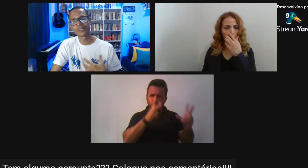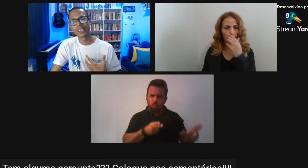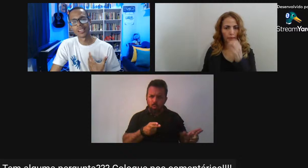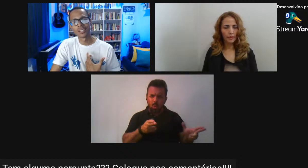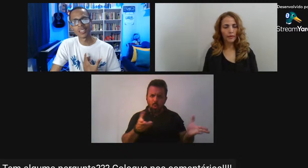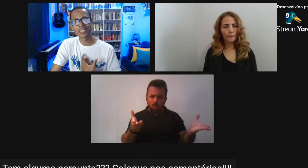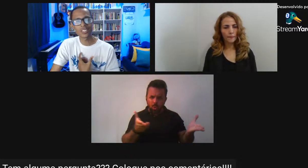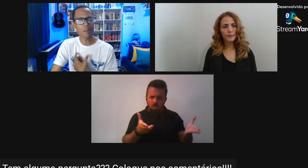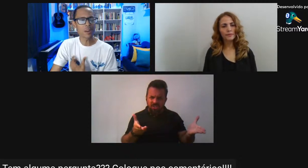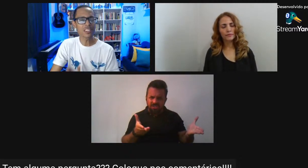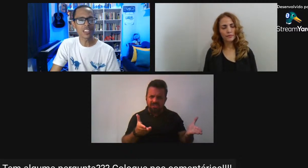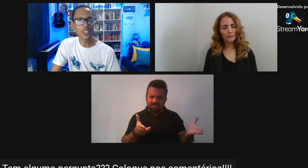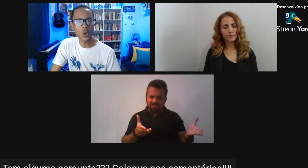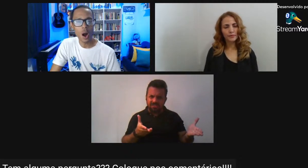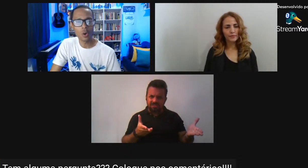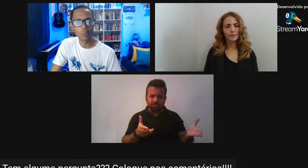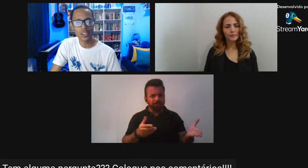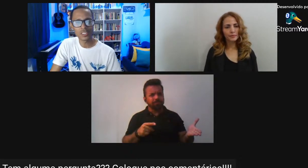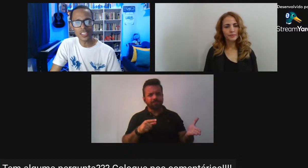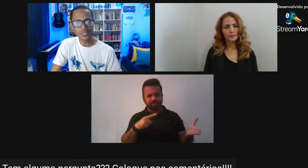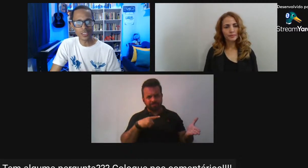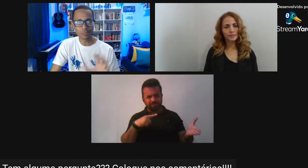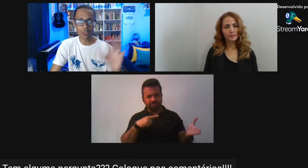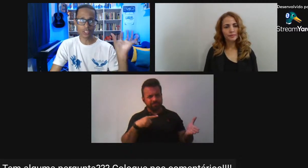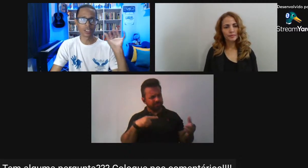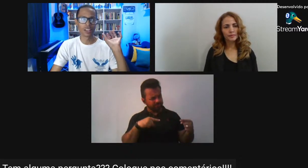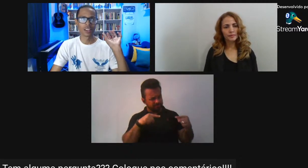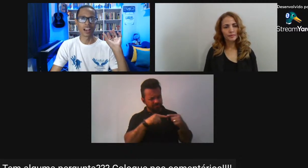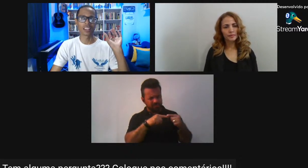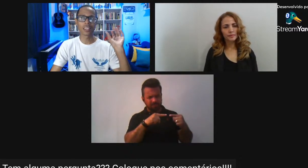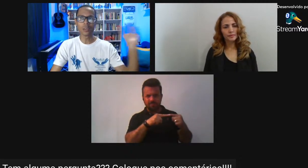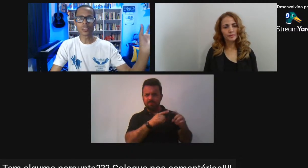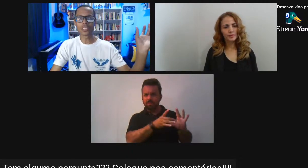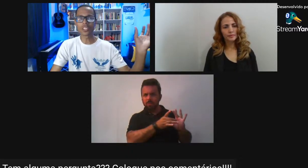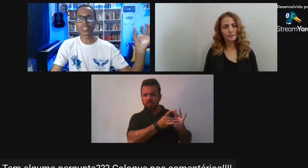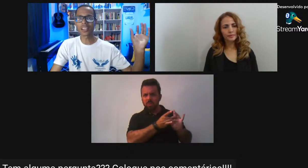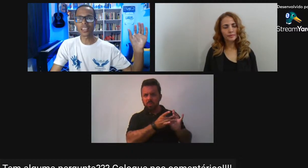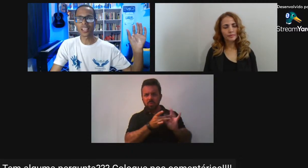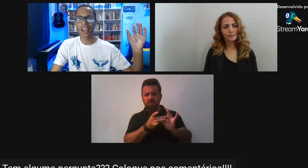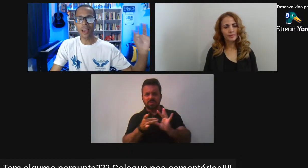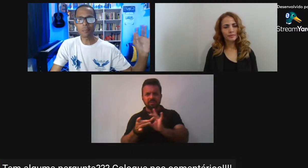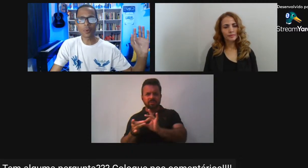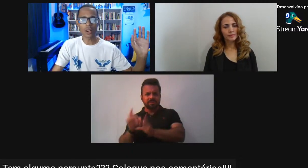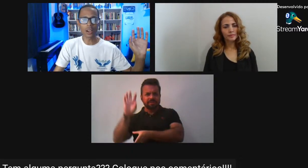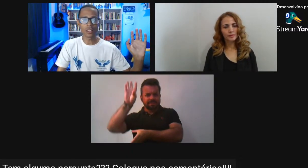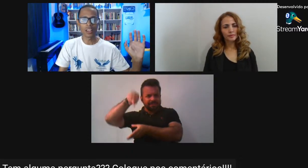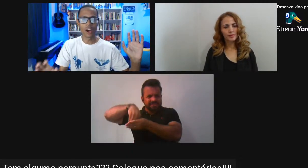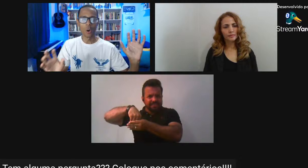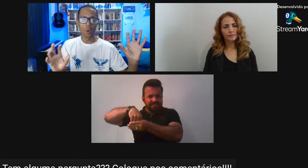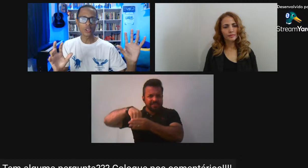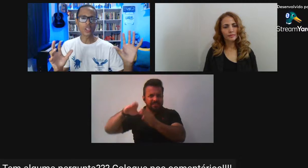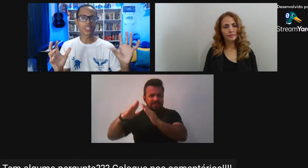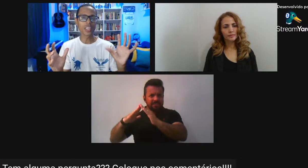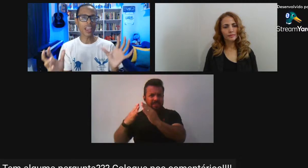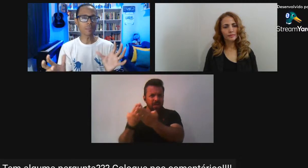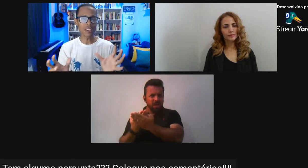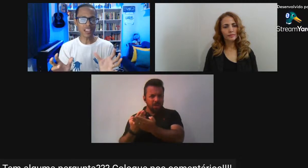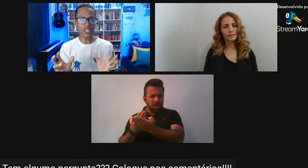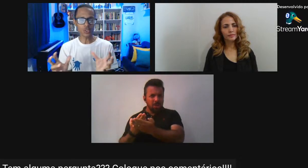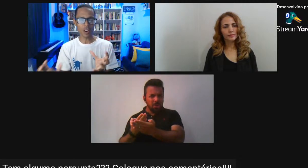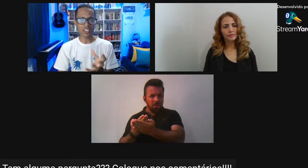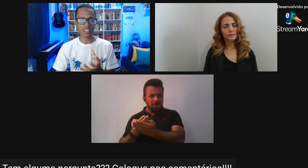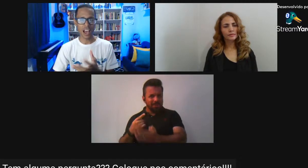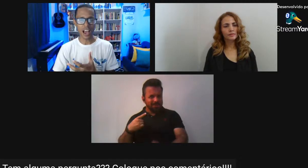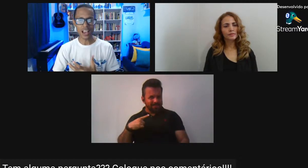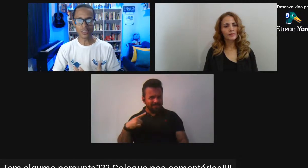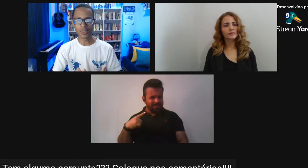Você já presenciou Algo parecido Né Poxa Aquilo que tinha Naquela época Hoje tem Mas